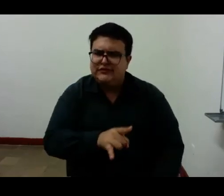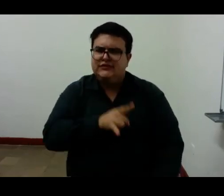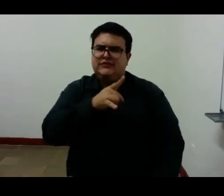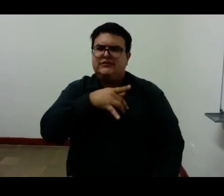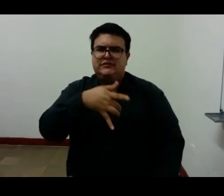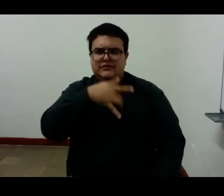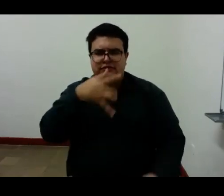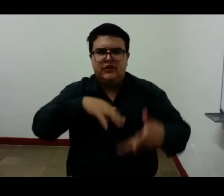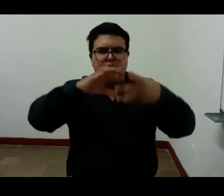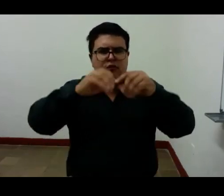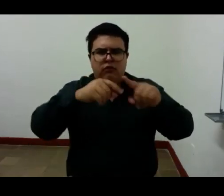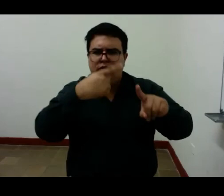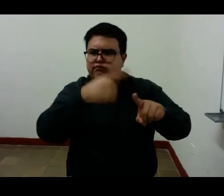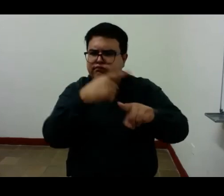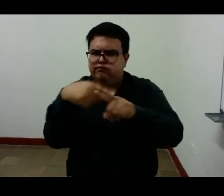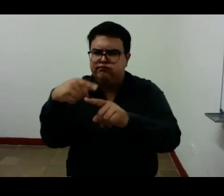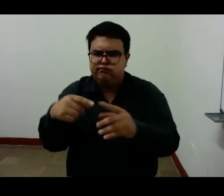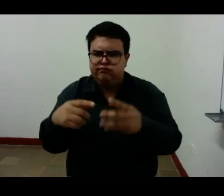piensa